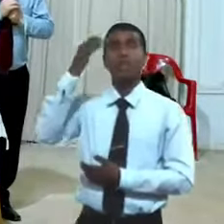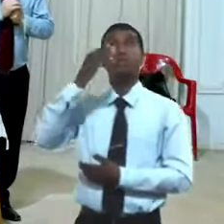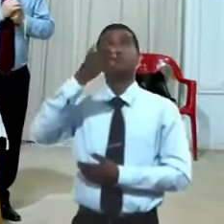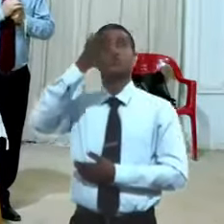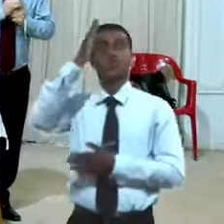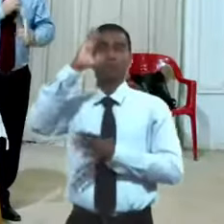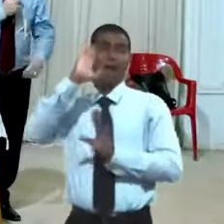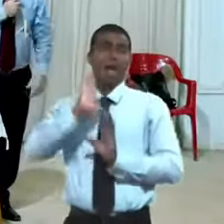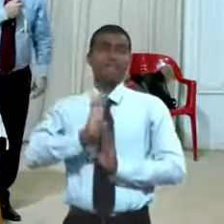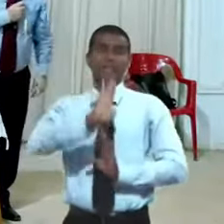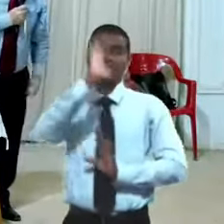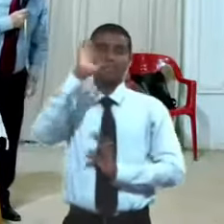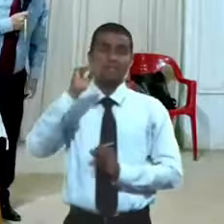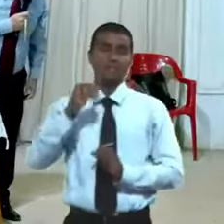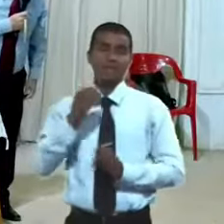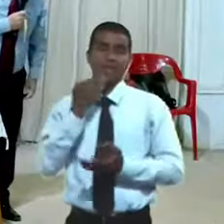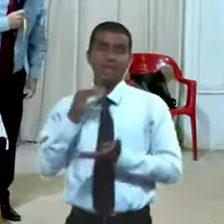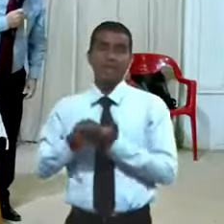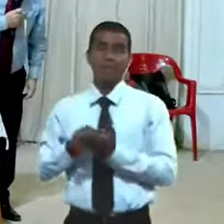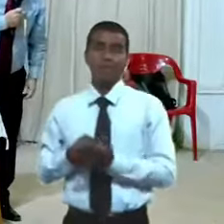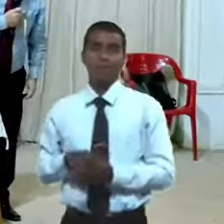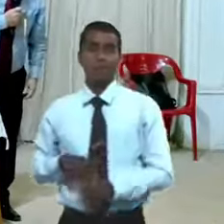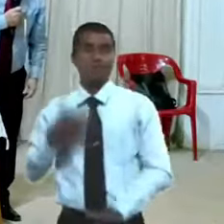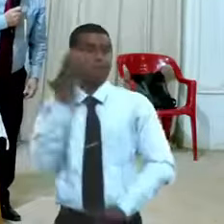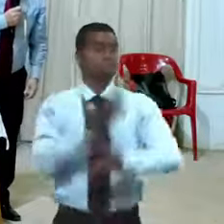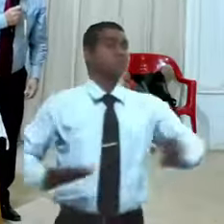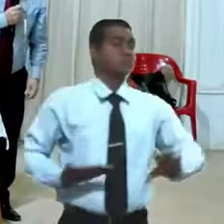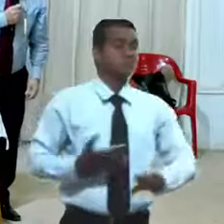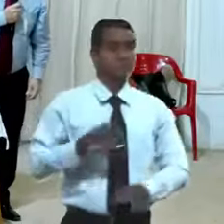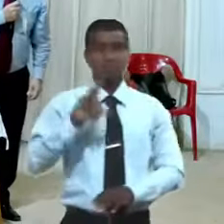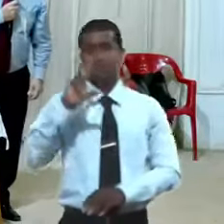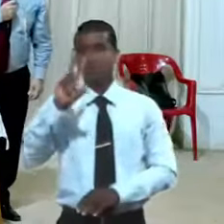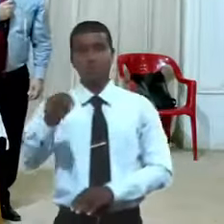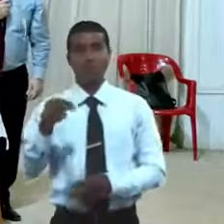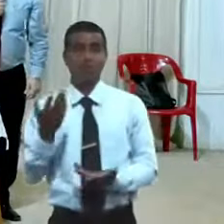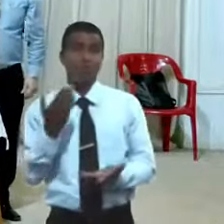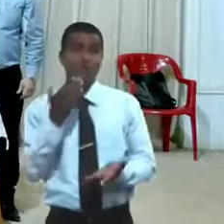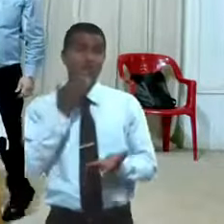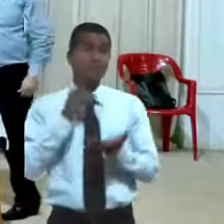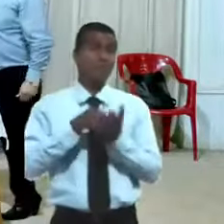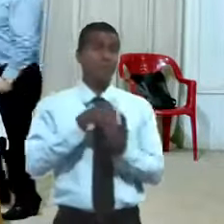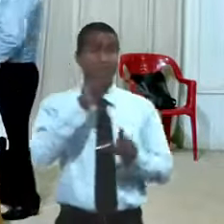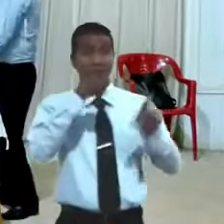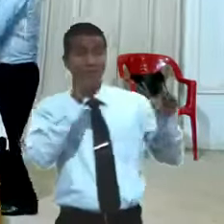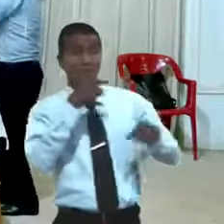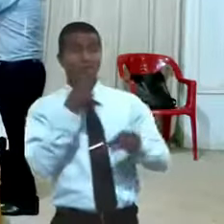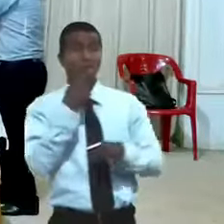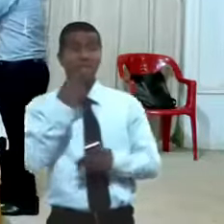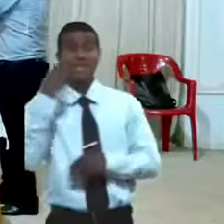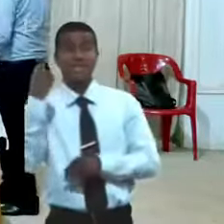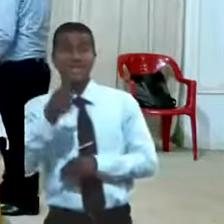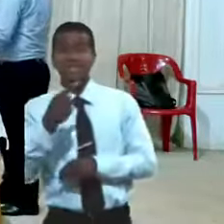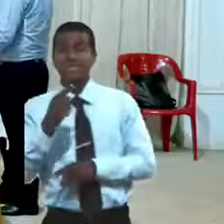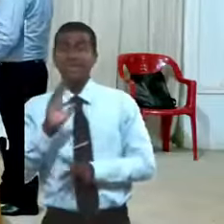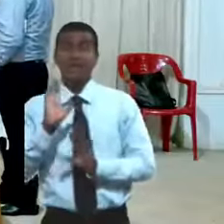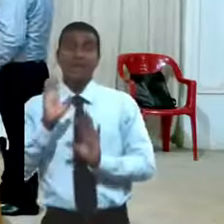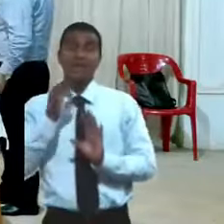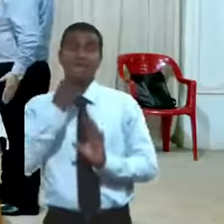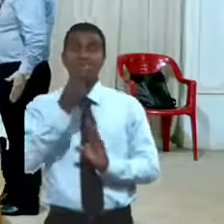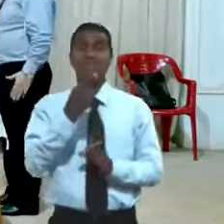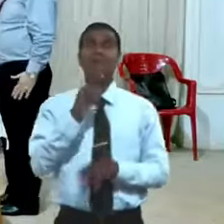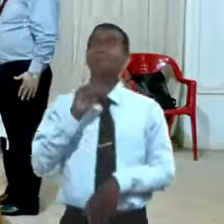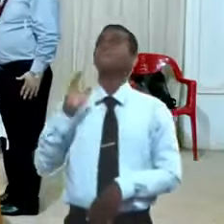cosas con Dios no son por las malas no falta quien diga entre la iglesia que reclamele a Dios cual